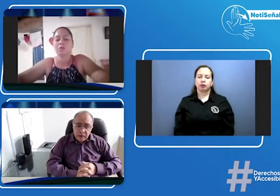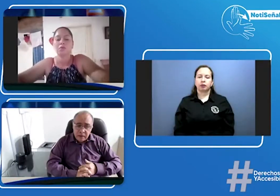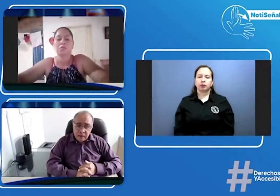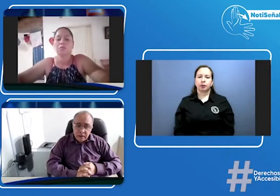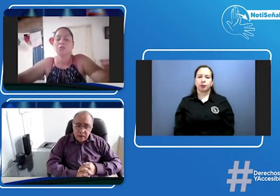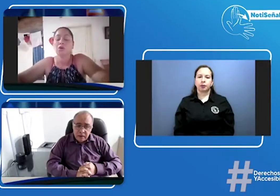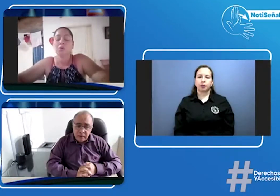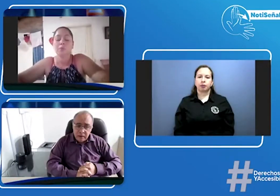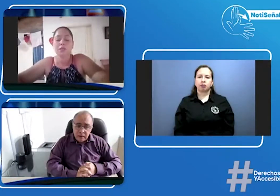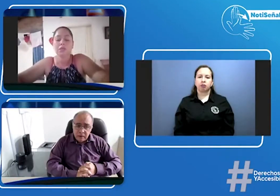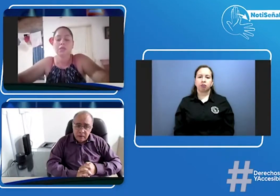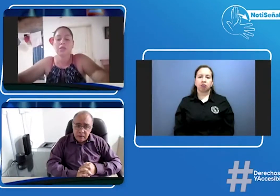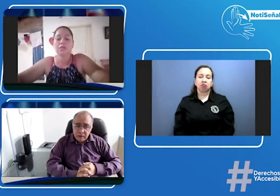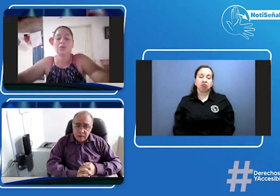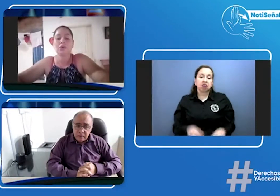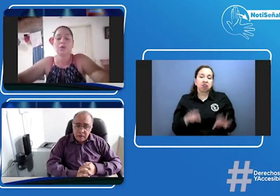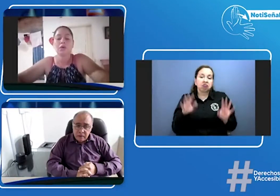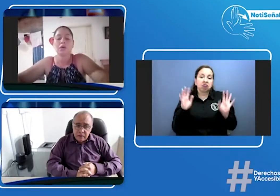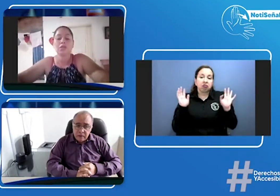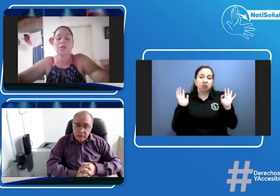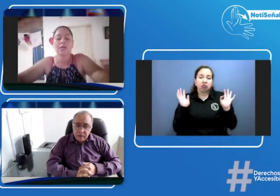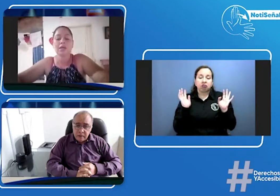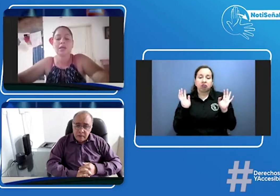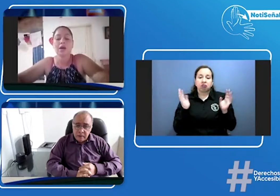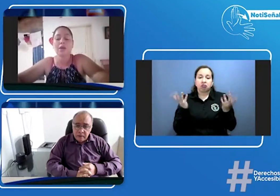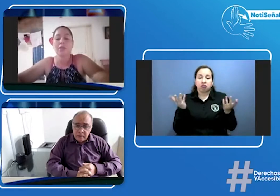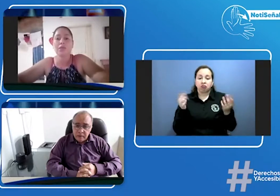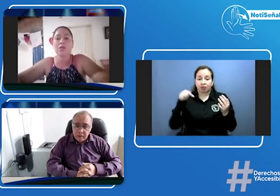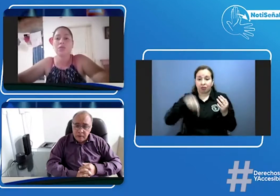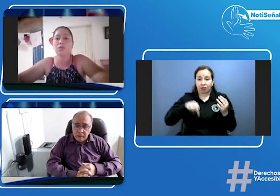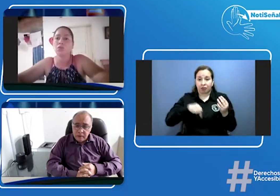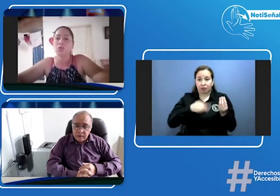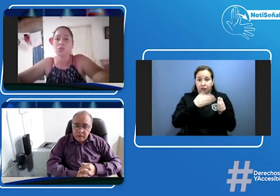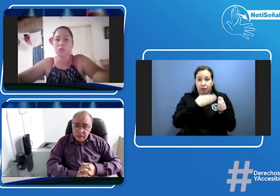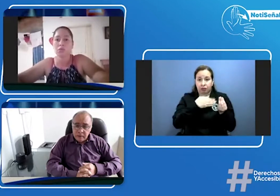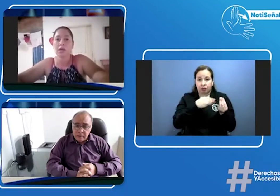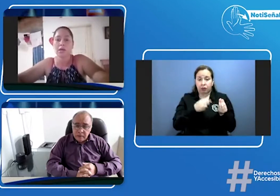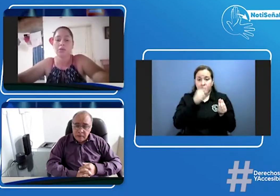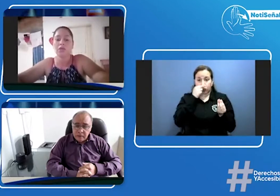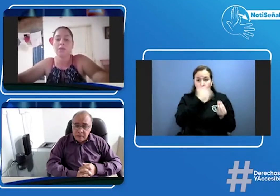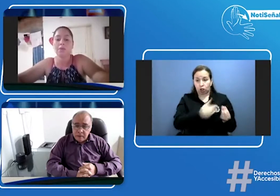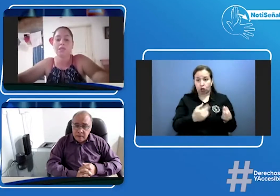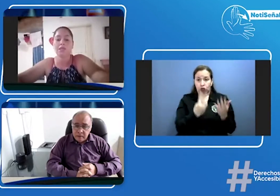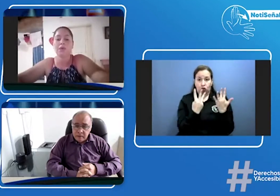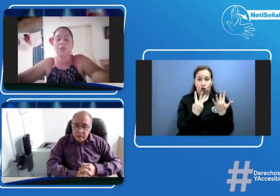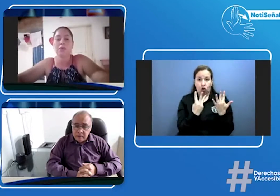no pues esto aquí en las aguas de verigo son ocho niños que hay con discapacidad auditiva